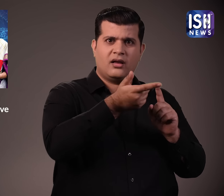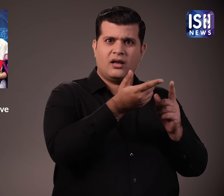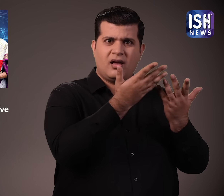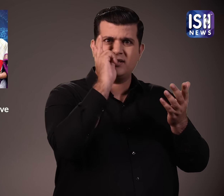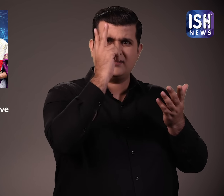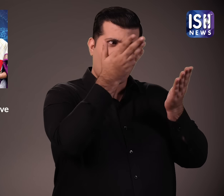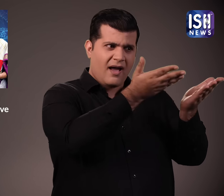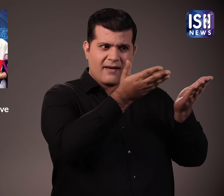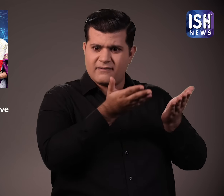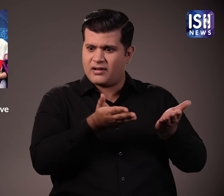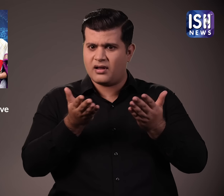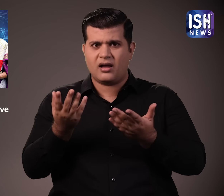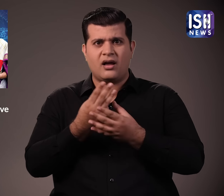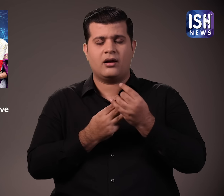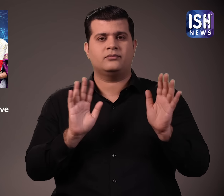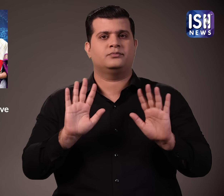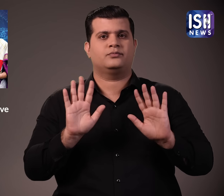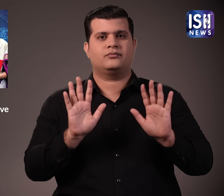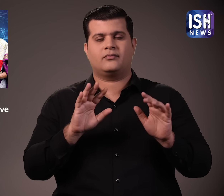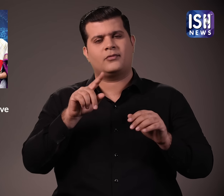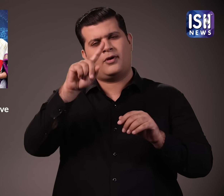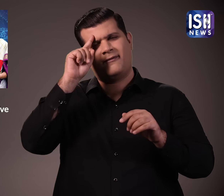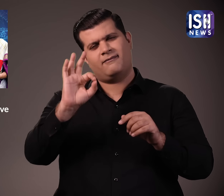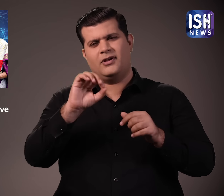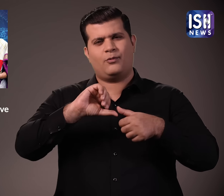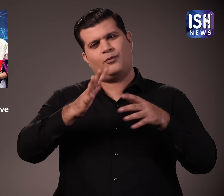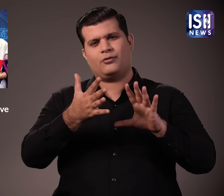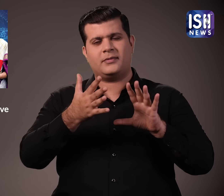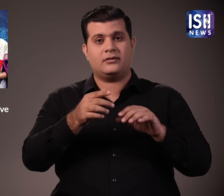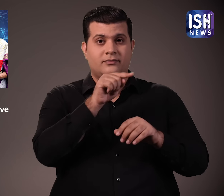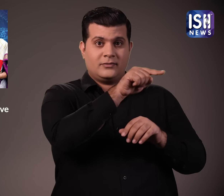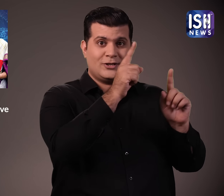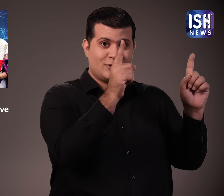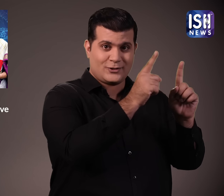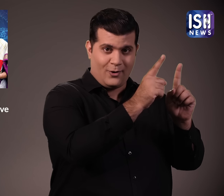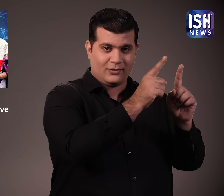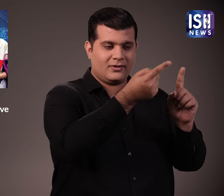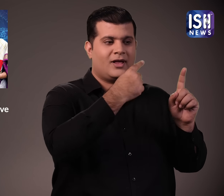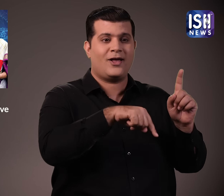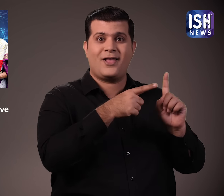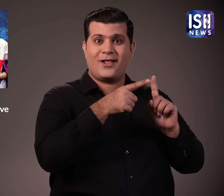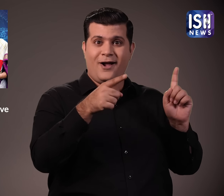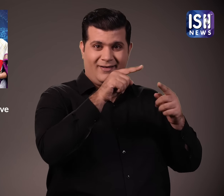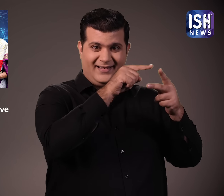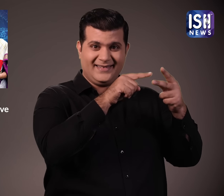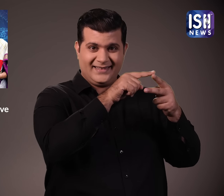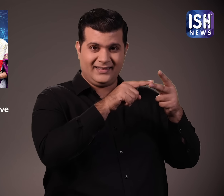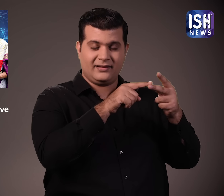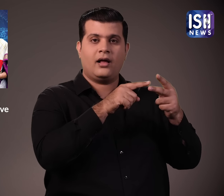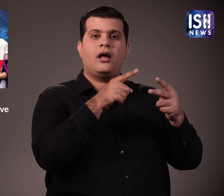शॉर्ट टर्म और लॉंग टर्म कापिटल गेन का भ टाक्स की गणना तब की